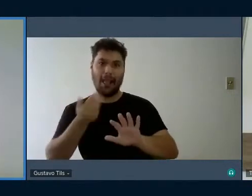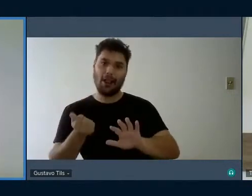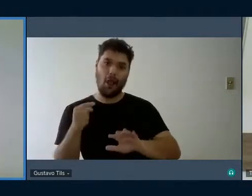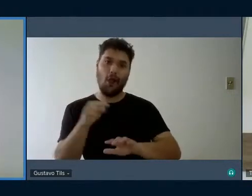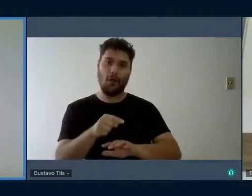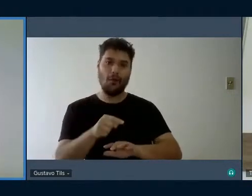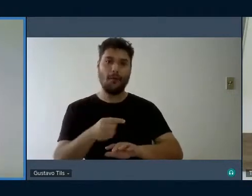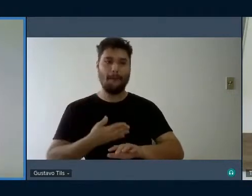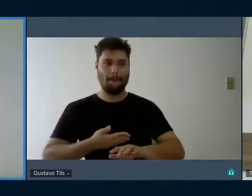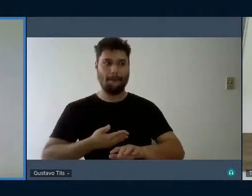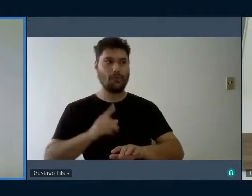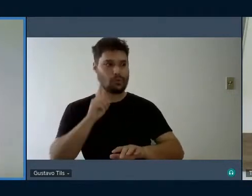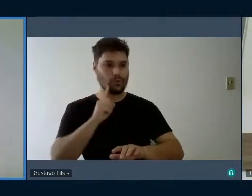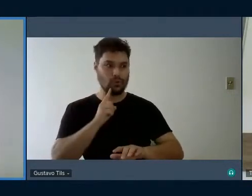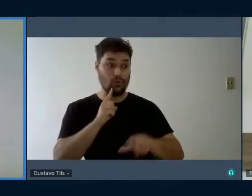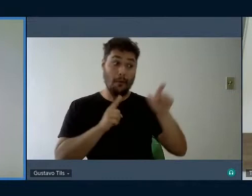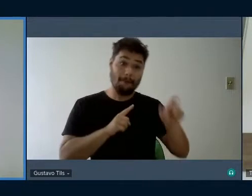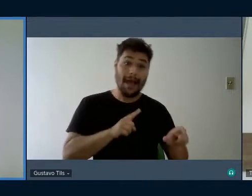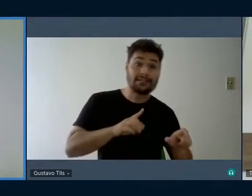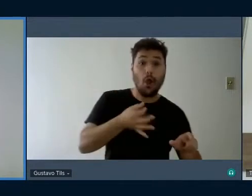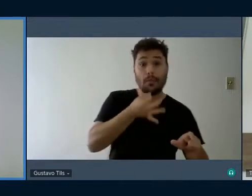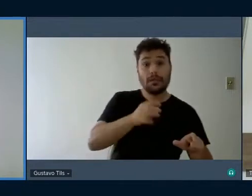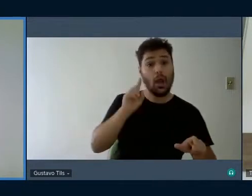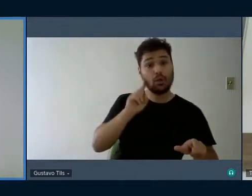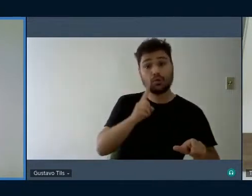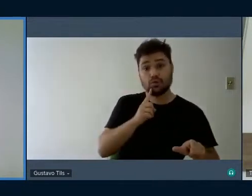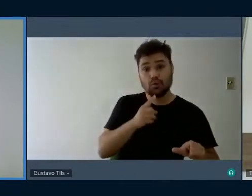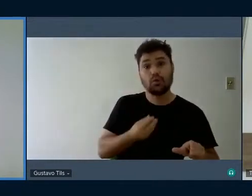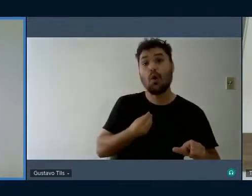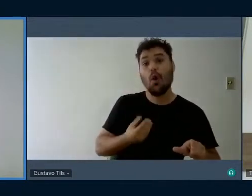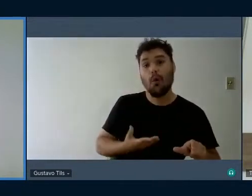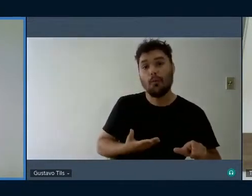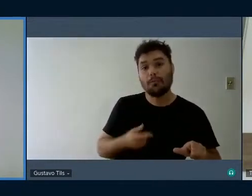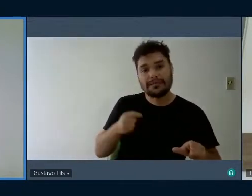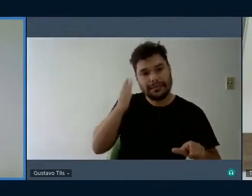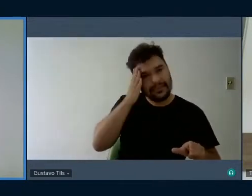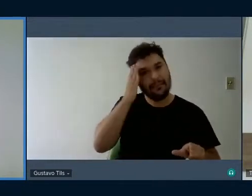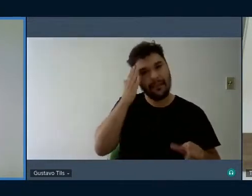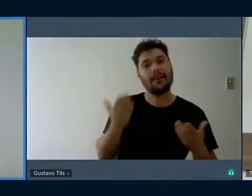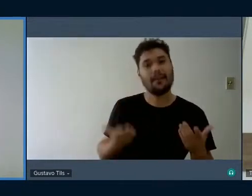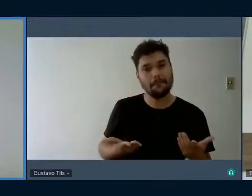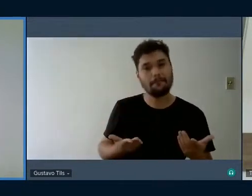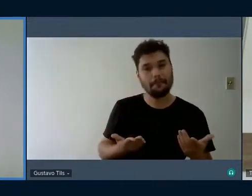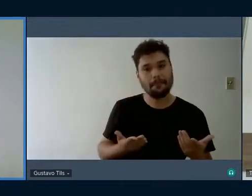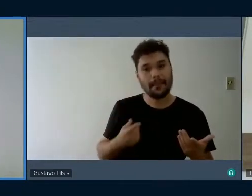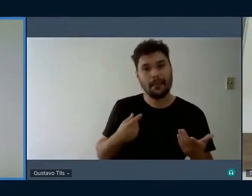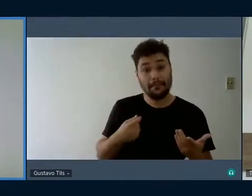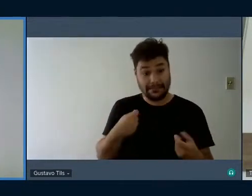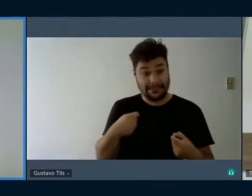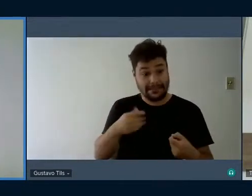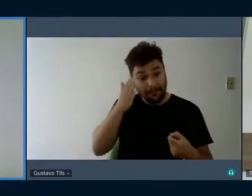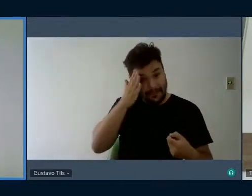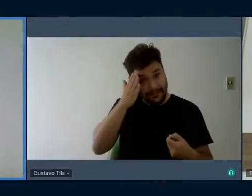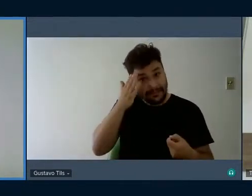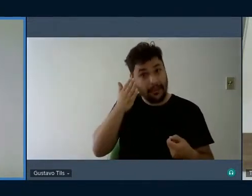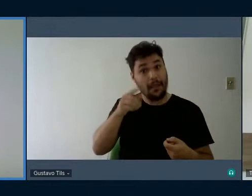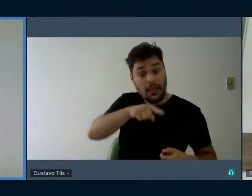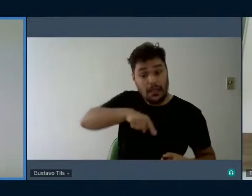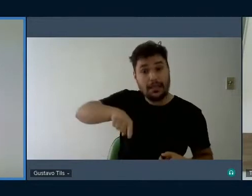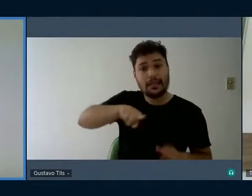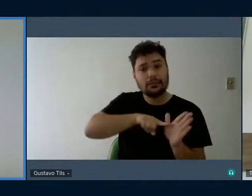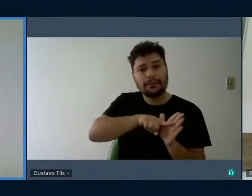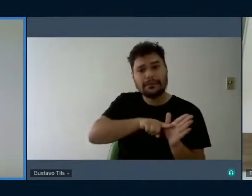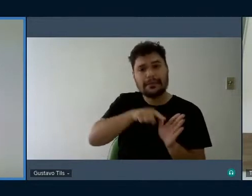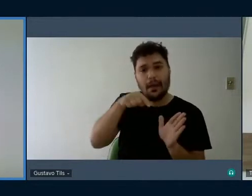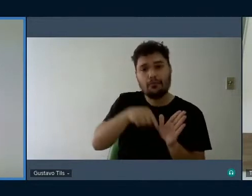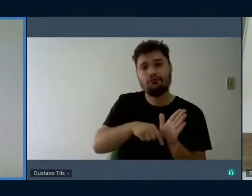acham o que é mais adequado. Acho que seria interessante aprofundar ainda mais a pesquisa nesse sentido, melhorar